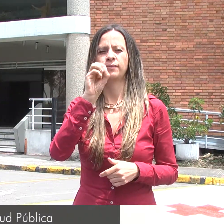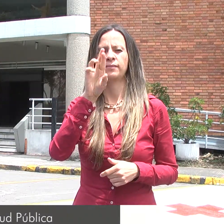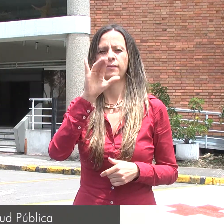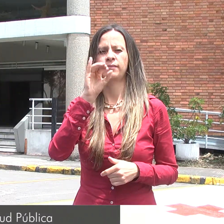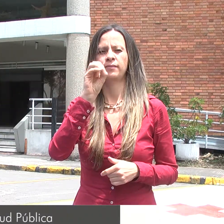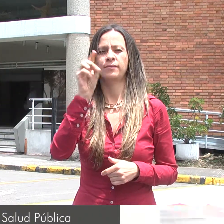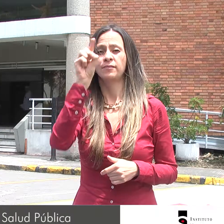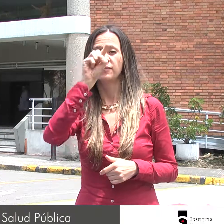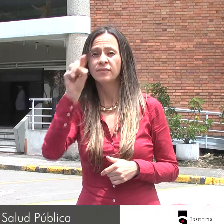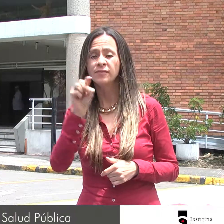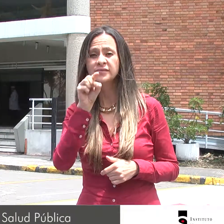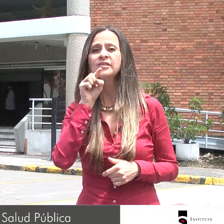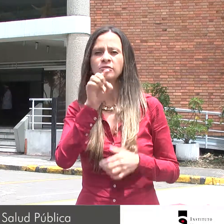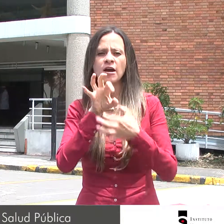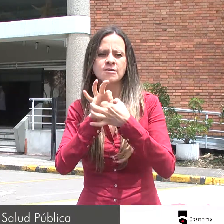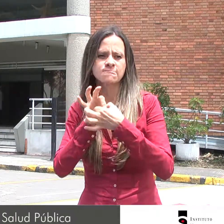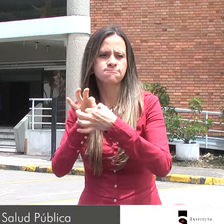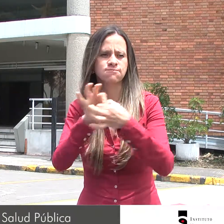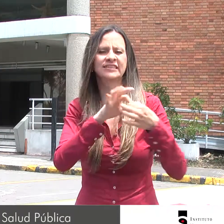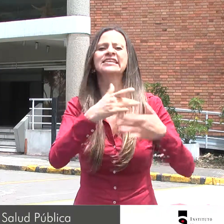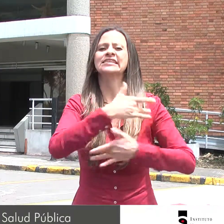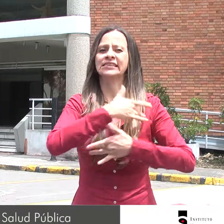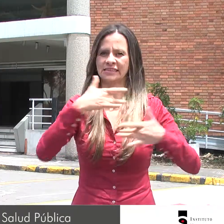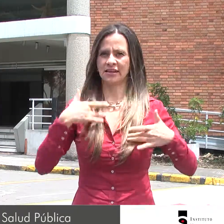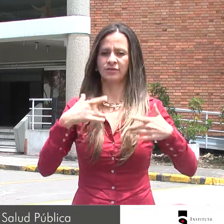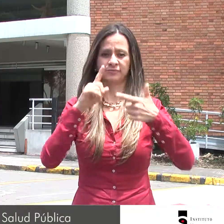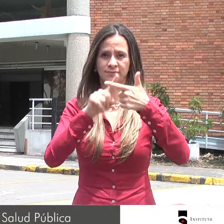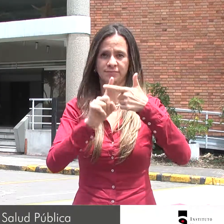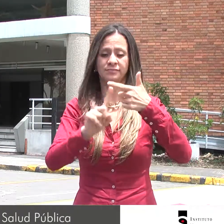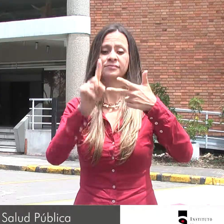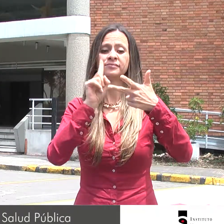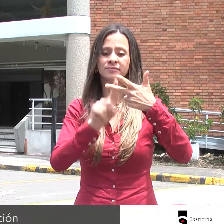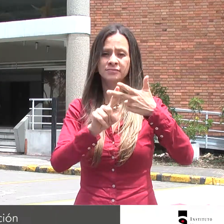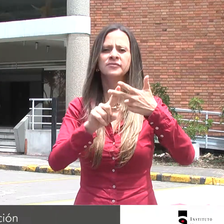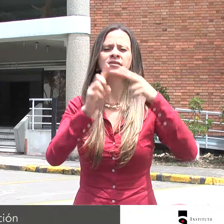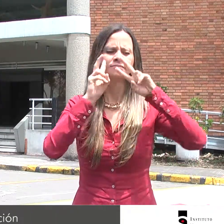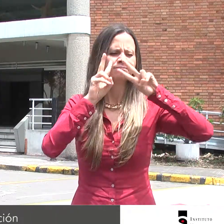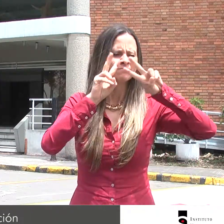Investigación en salud pública Música Producción